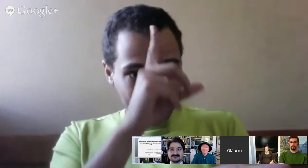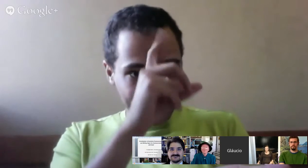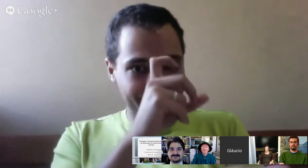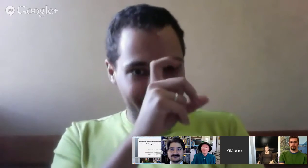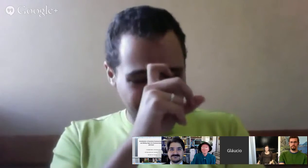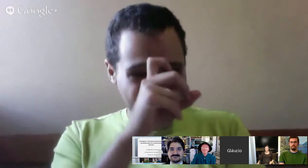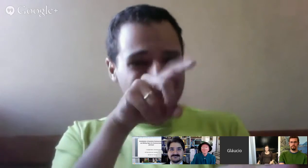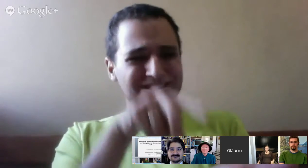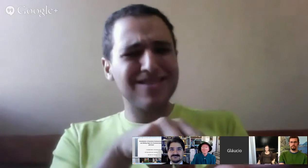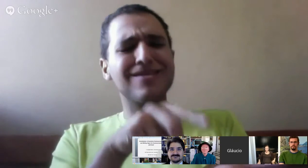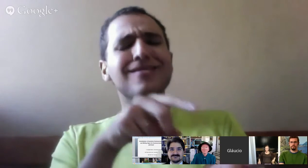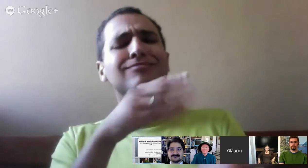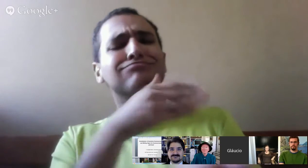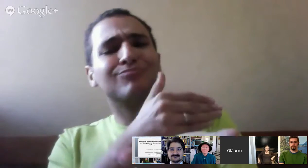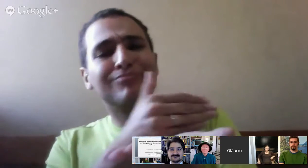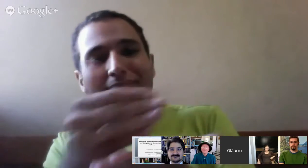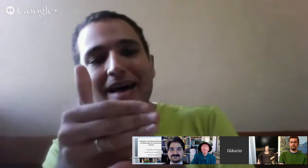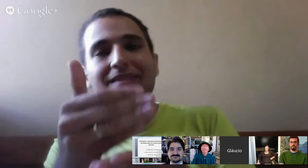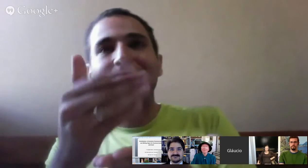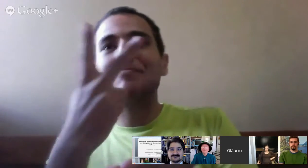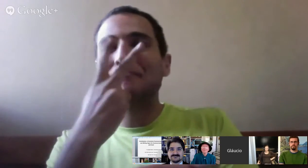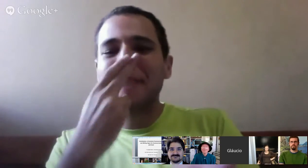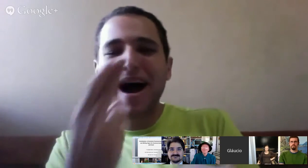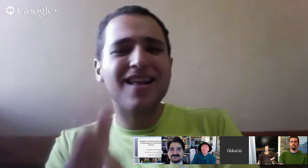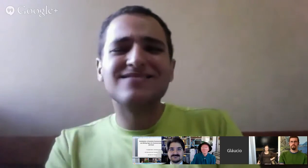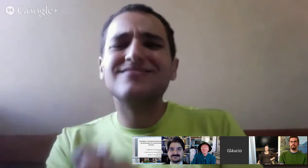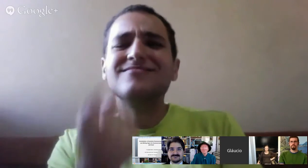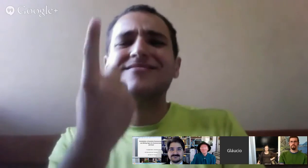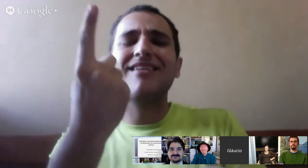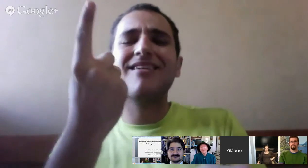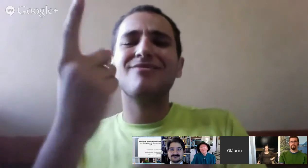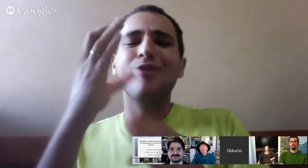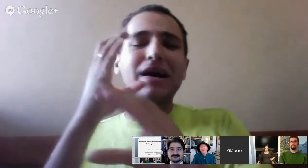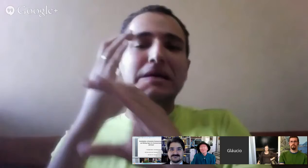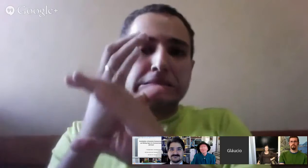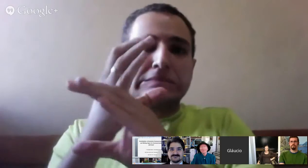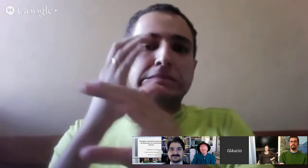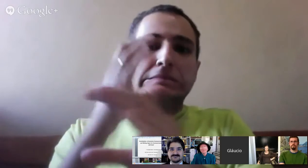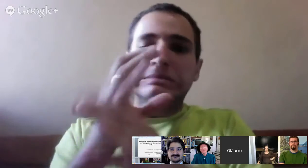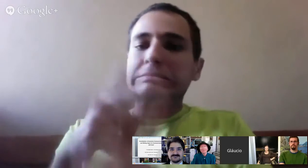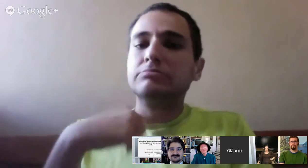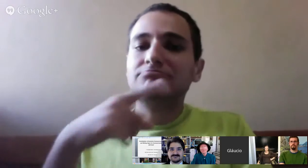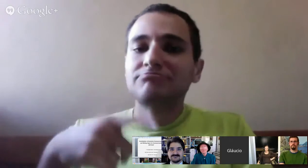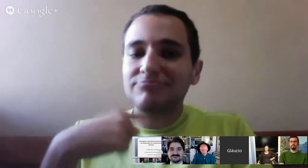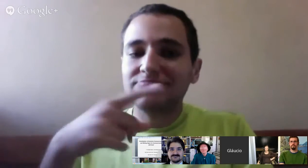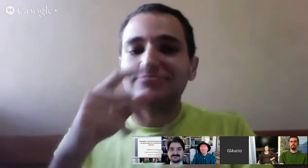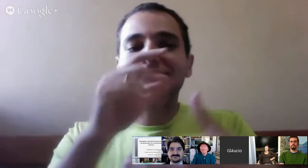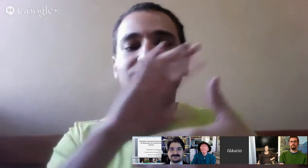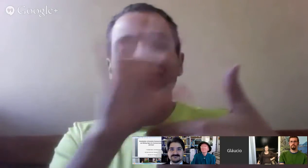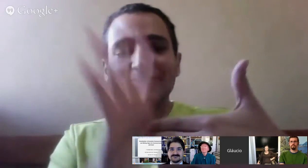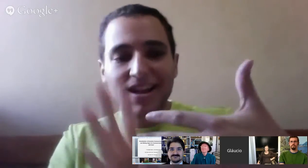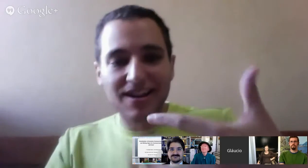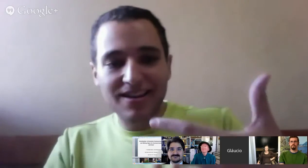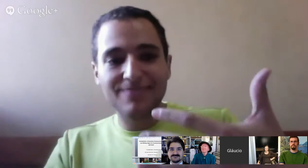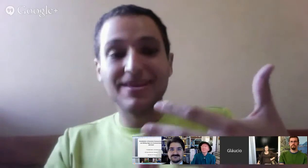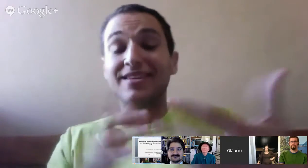Então o relato que consta na pesquisa trata de uma criança surda